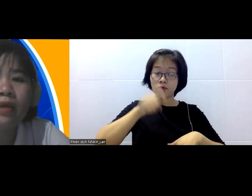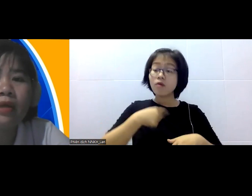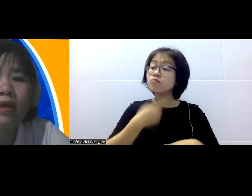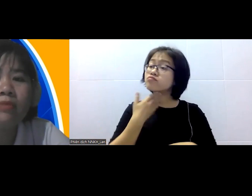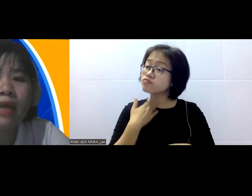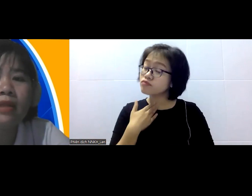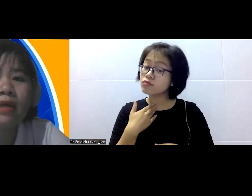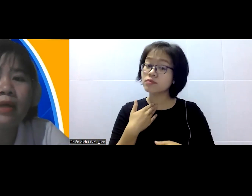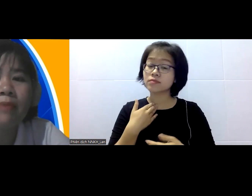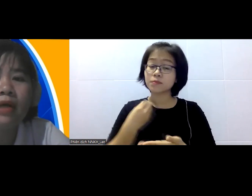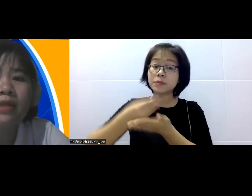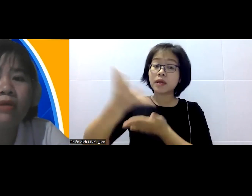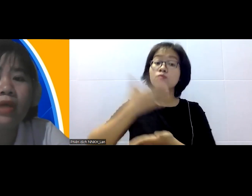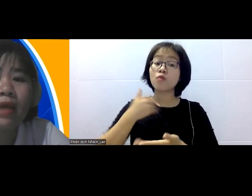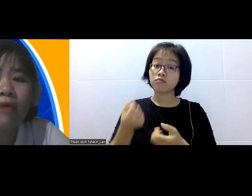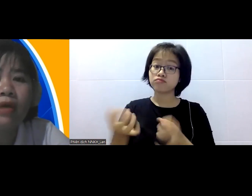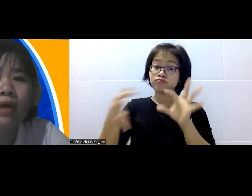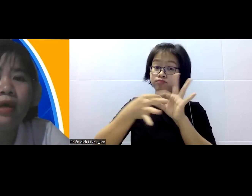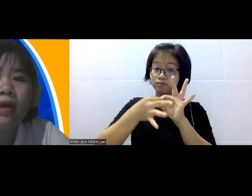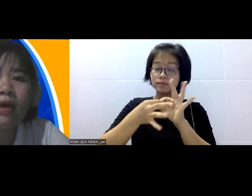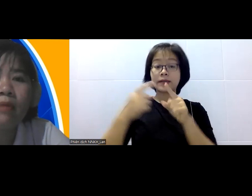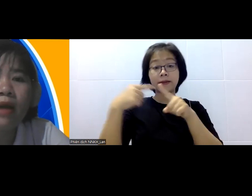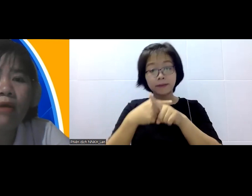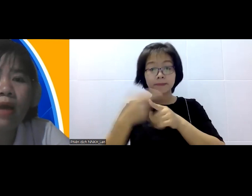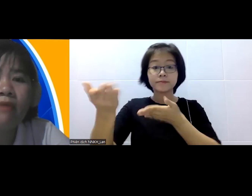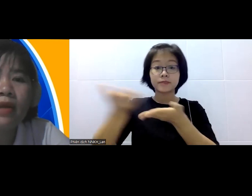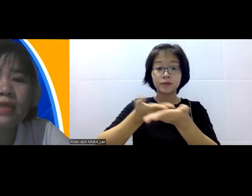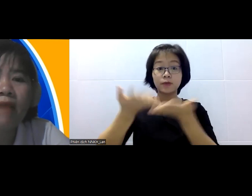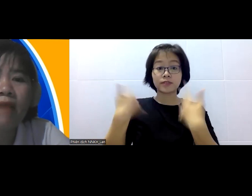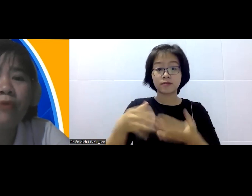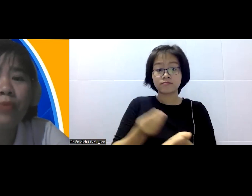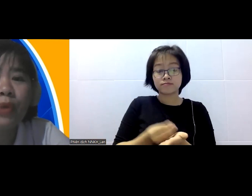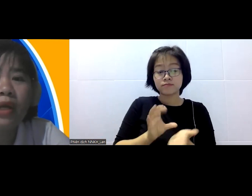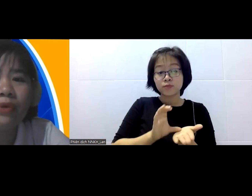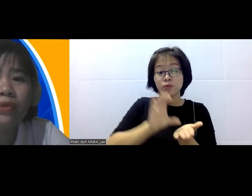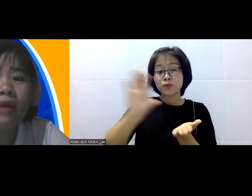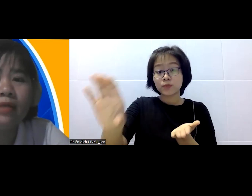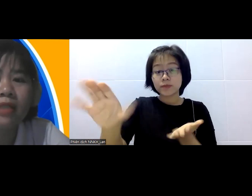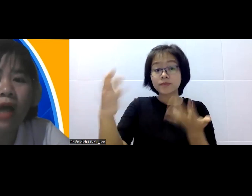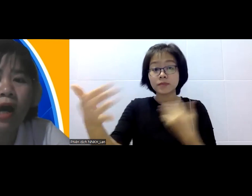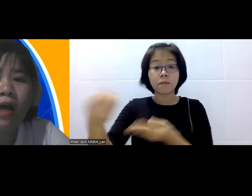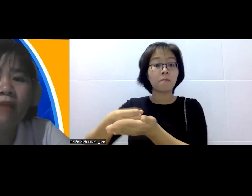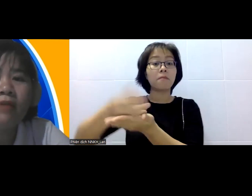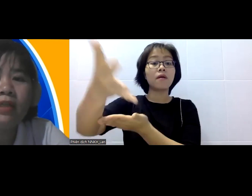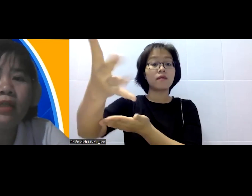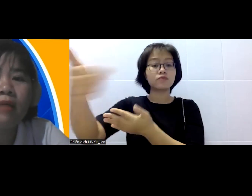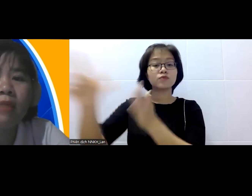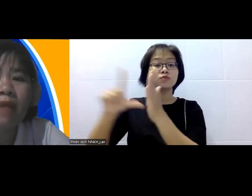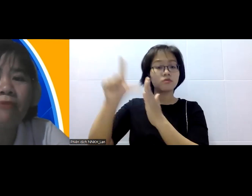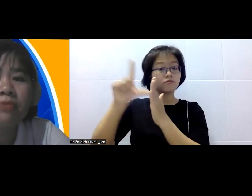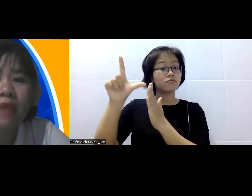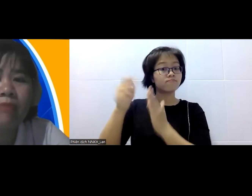tâm thì chúng ta có thể gặp gỡ trao đổi với nhau để biết đâu là Aparina sẽ là một vùng nguyên liệu chất lượng cho họ với